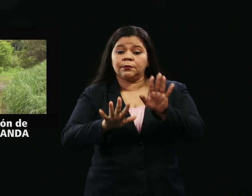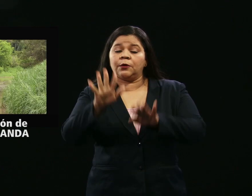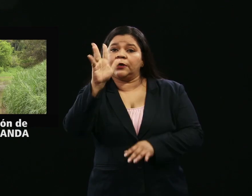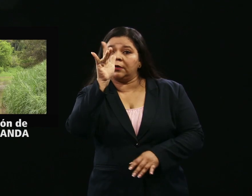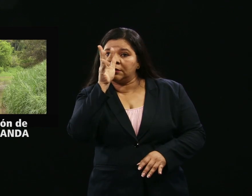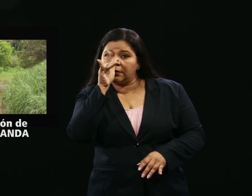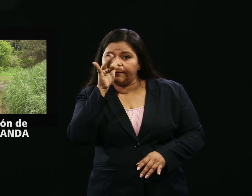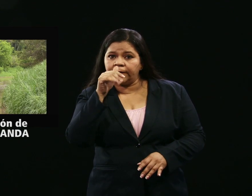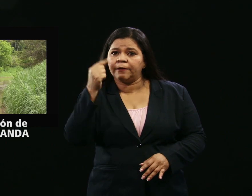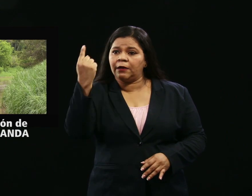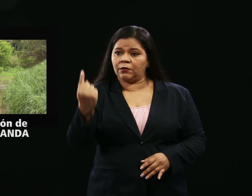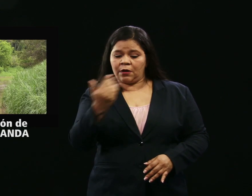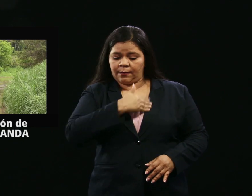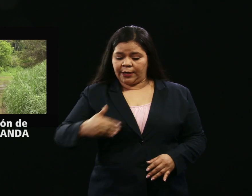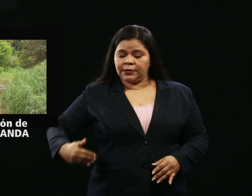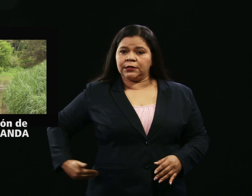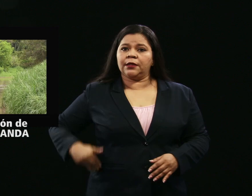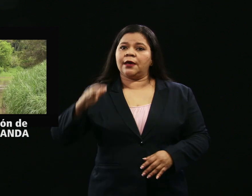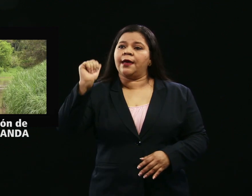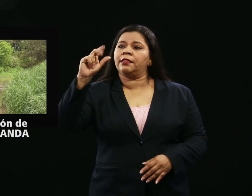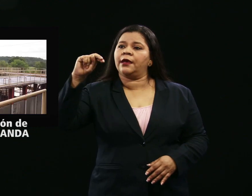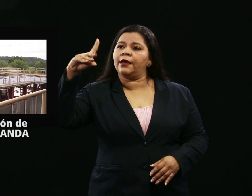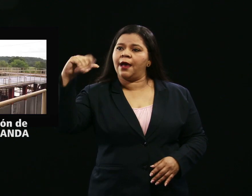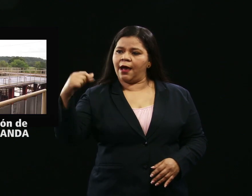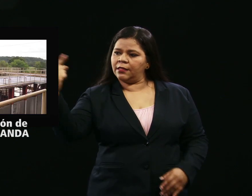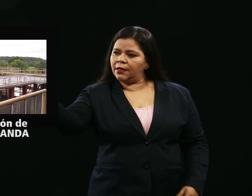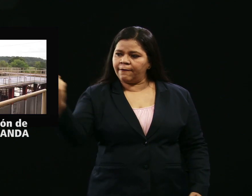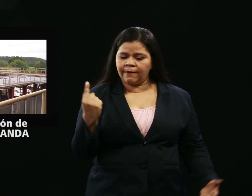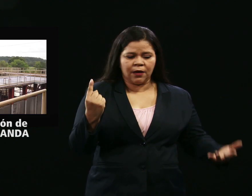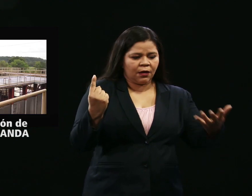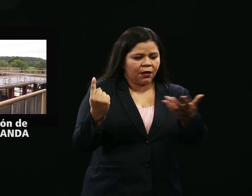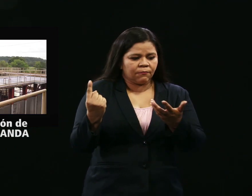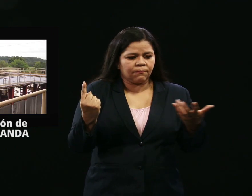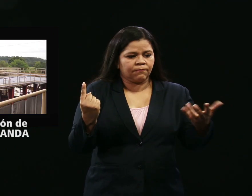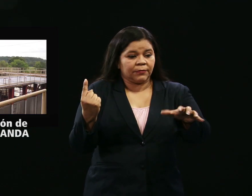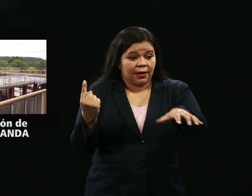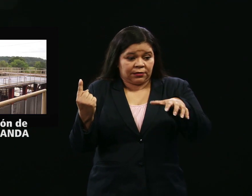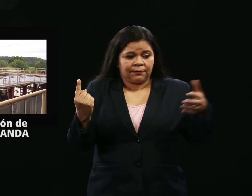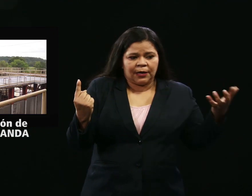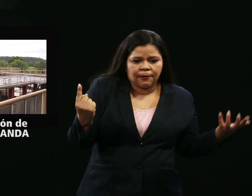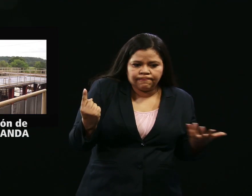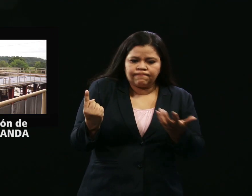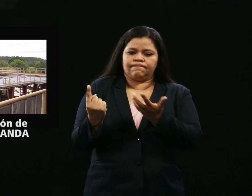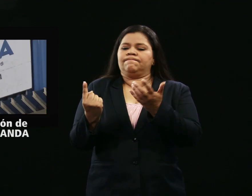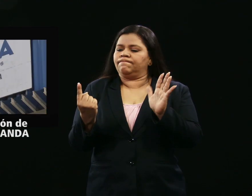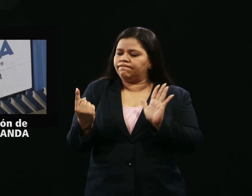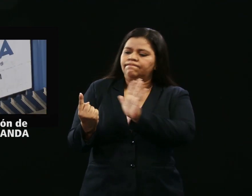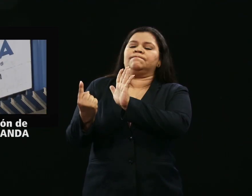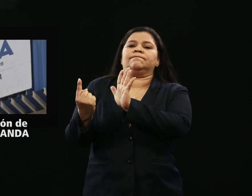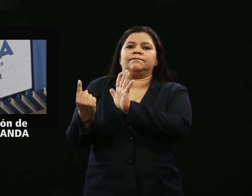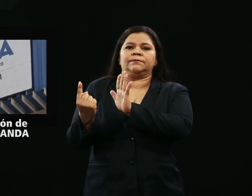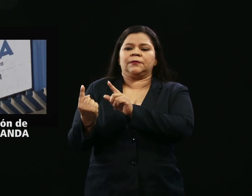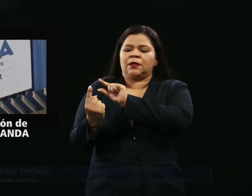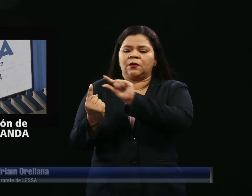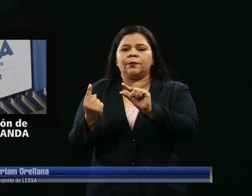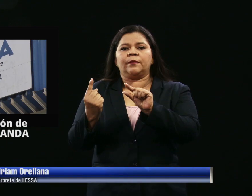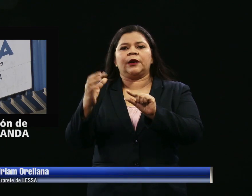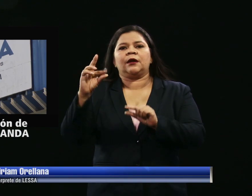al presidente de la Administración Nacional de Acueductos y Alcantarillados, ANDA, Frédéric Benítez, así